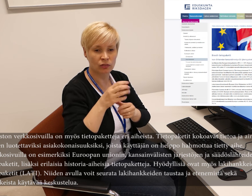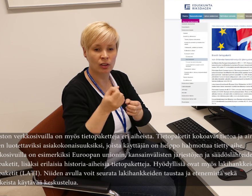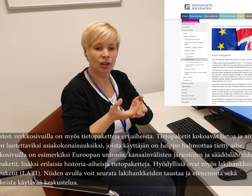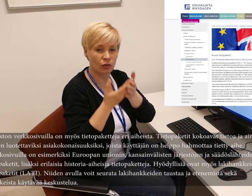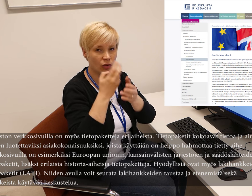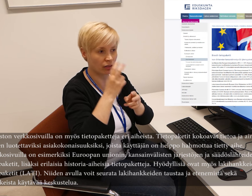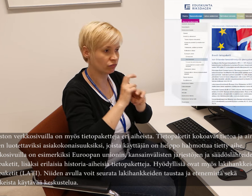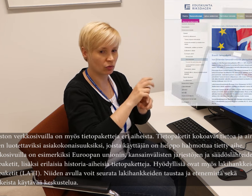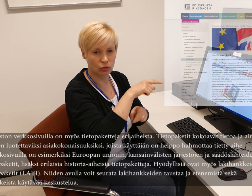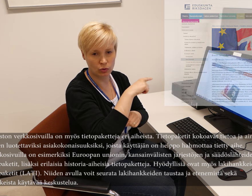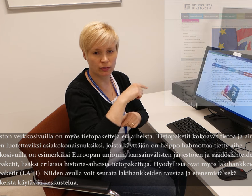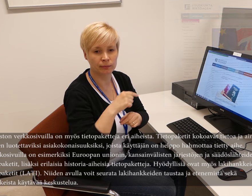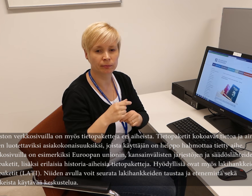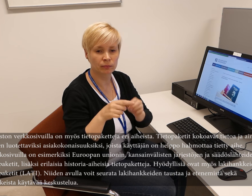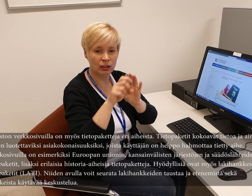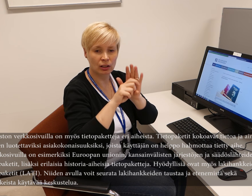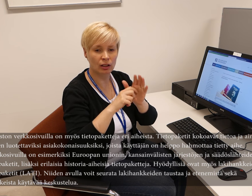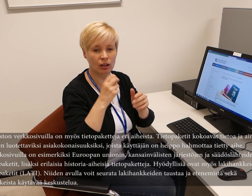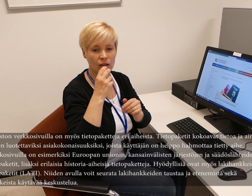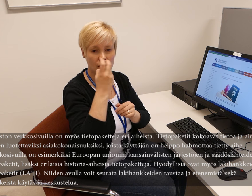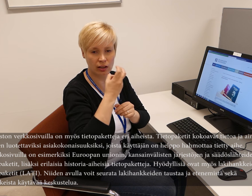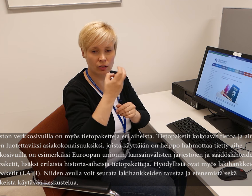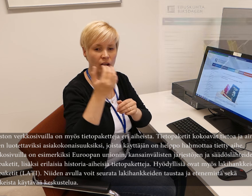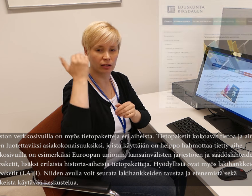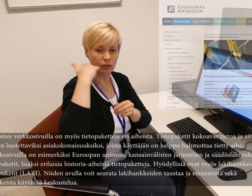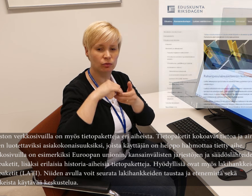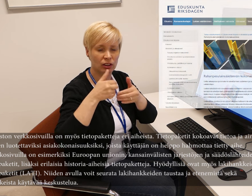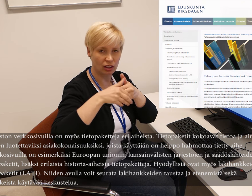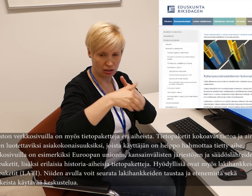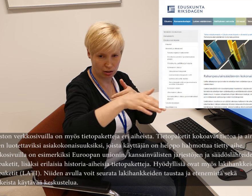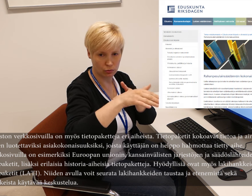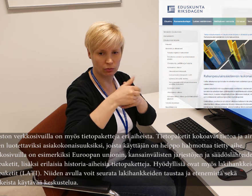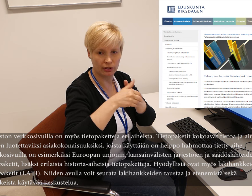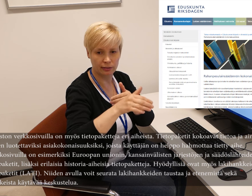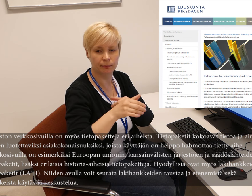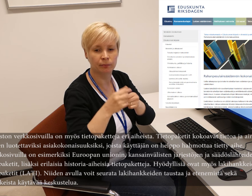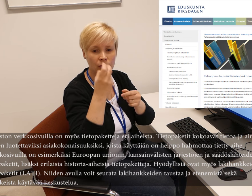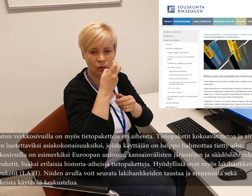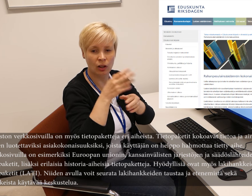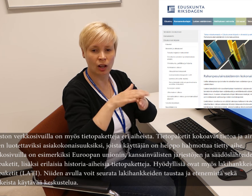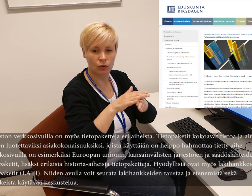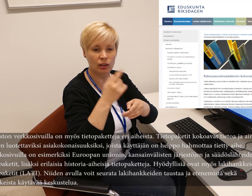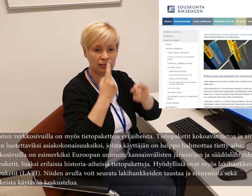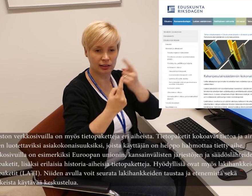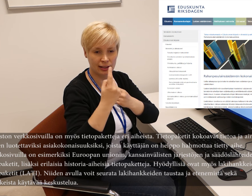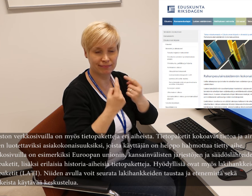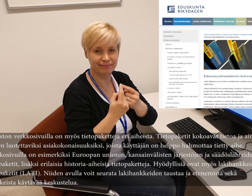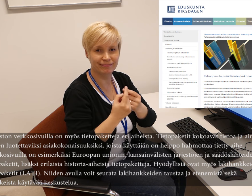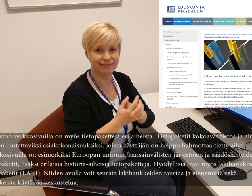tietopaketit. Niiden avulla voit seurata lakihankkeiden taustaa ja etenemistä sekä hankkeista käytävää